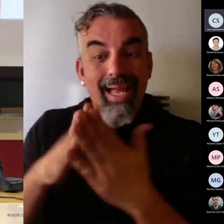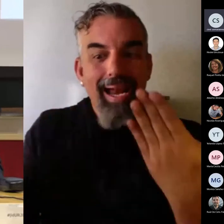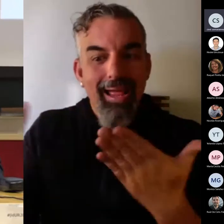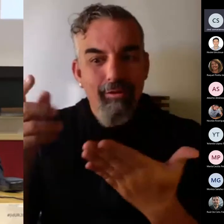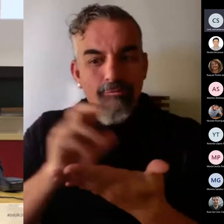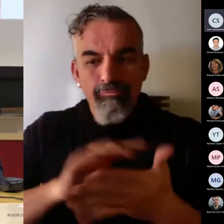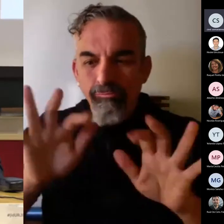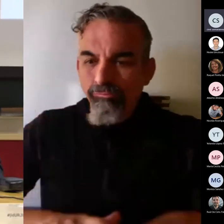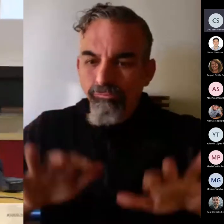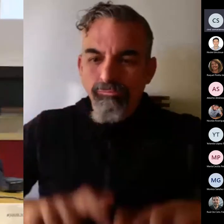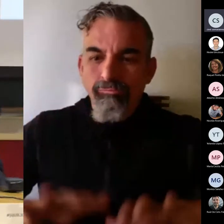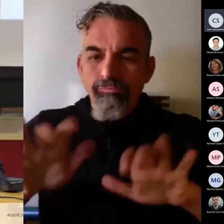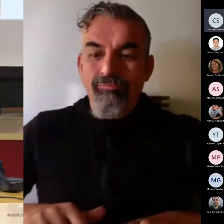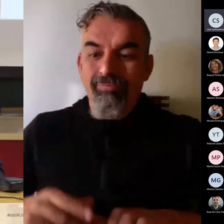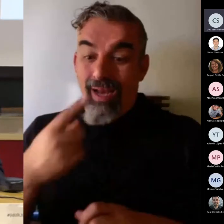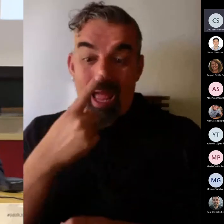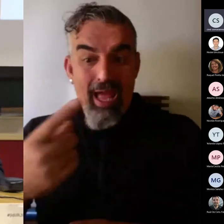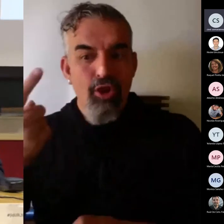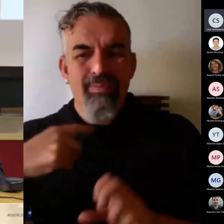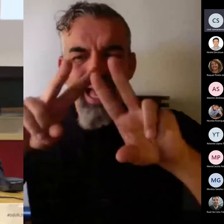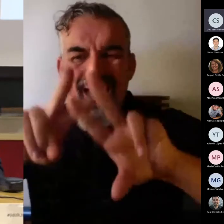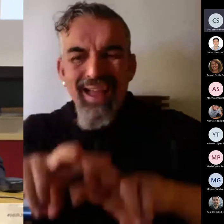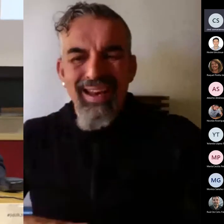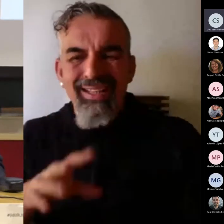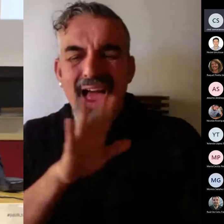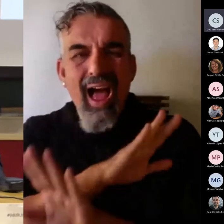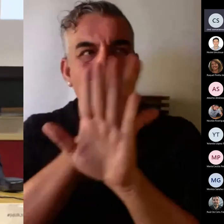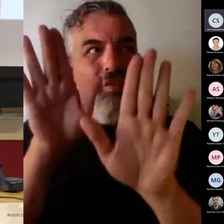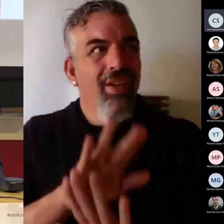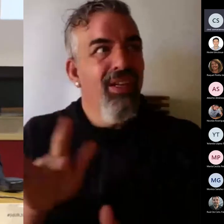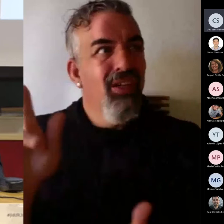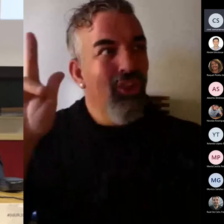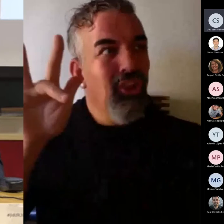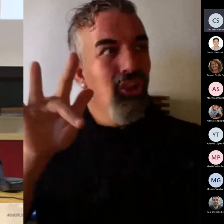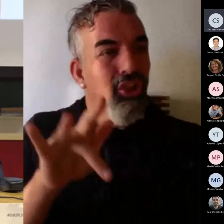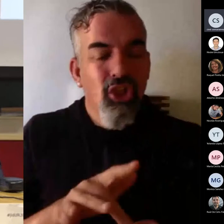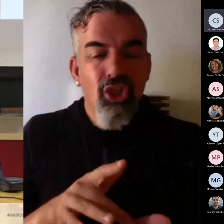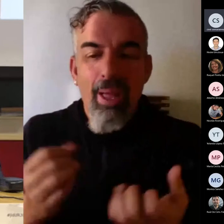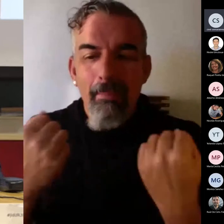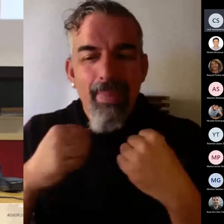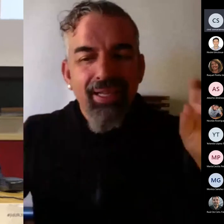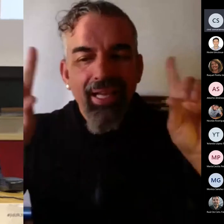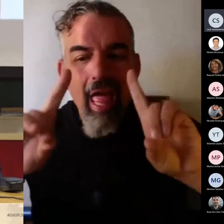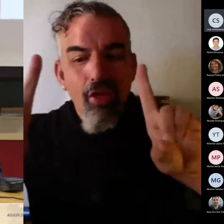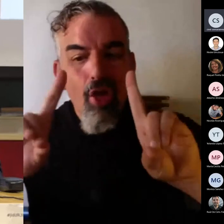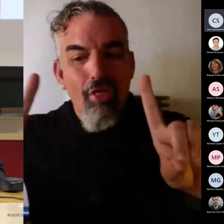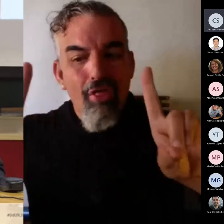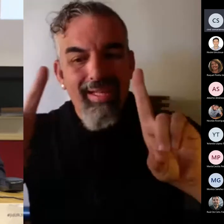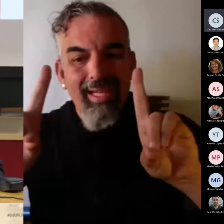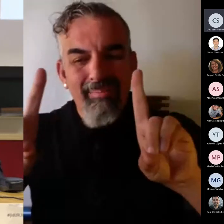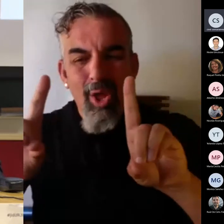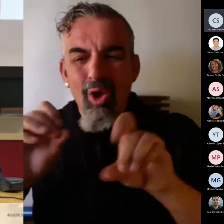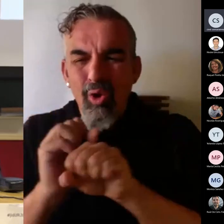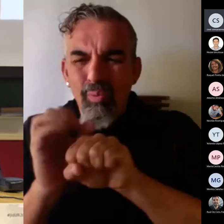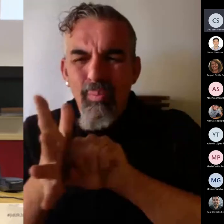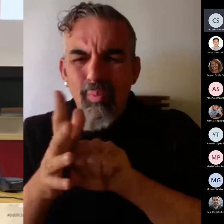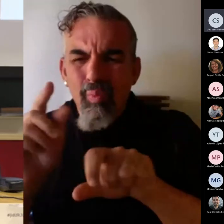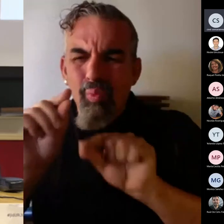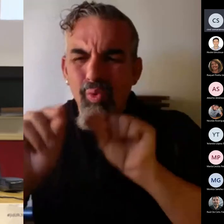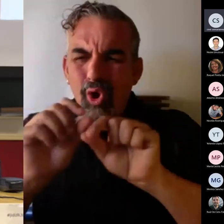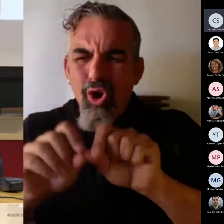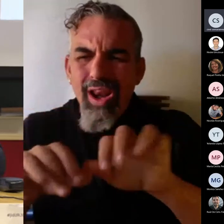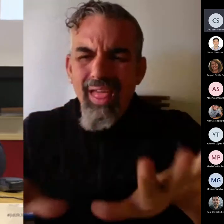el curso pasado de qué había resultado en las prácticas docentes la pandemia en los títulos